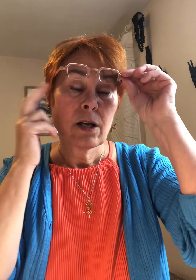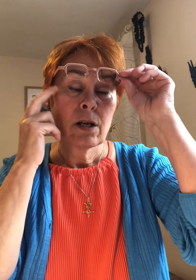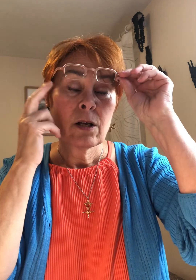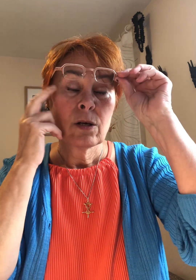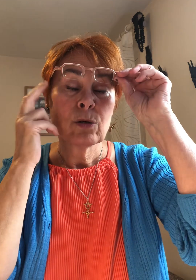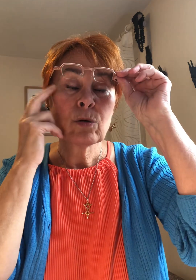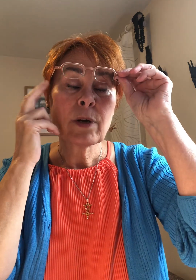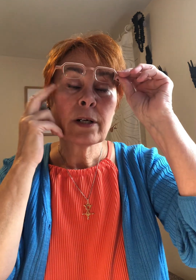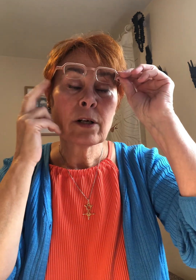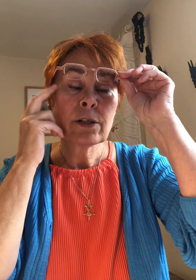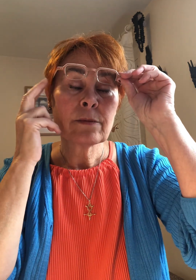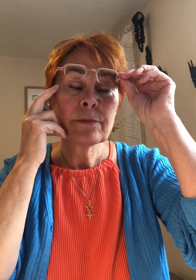le coin de l'oeil